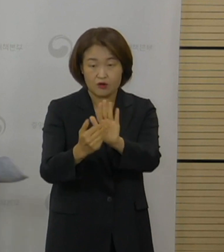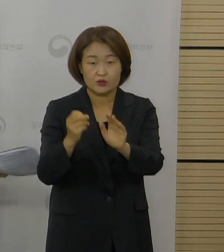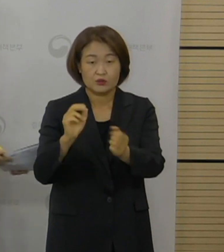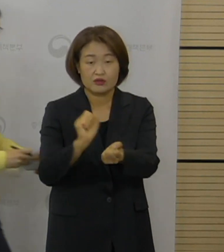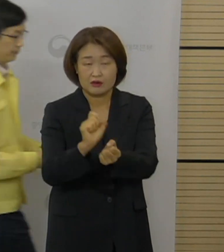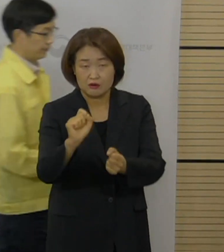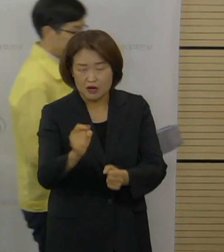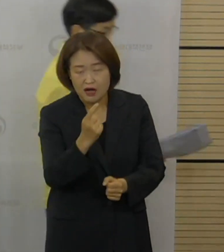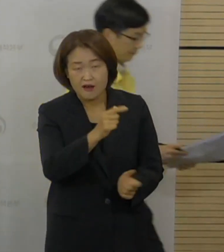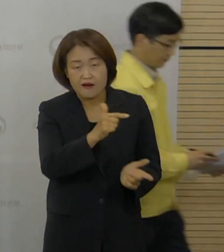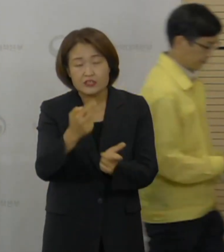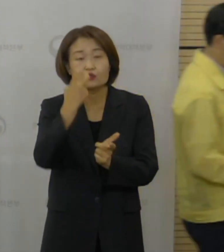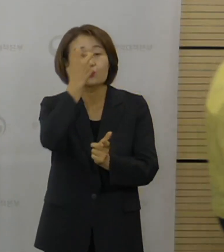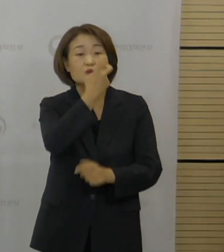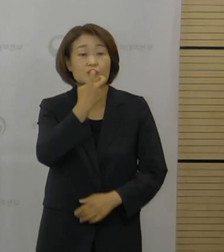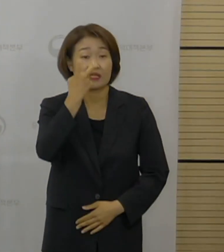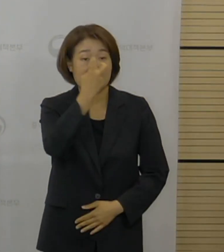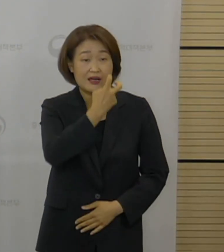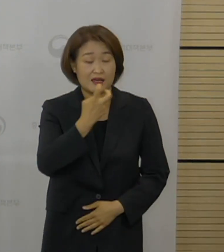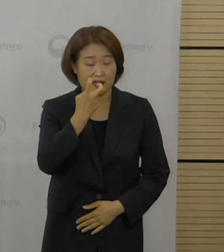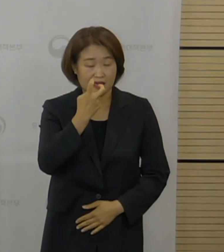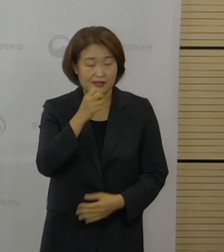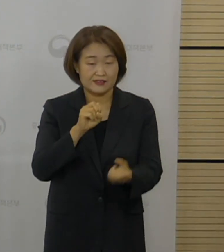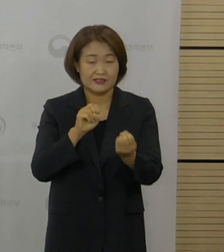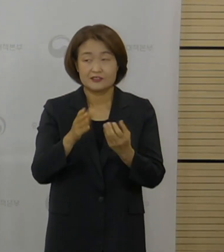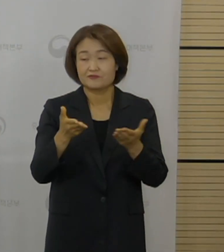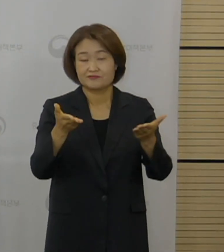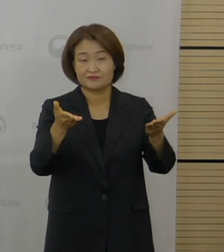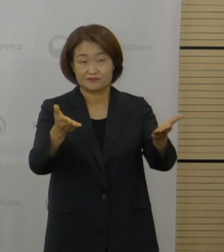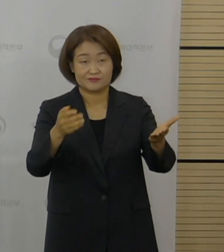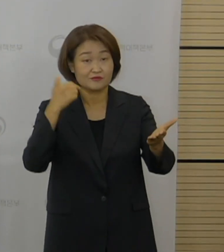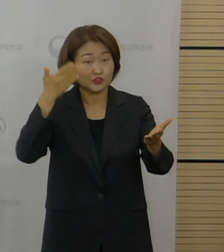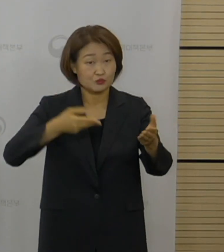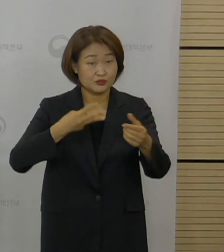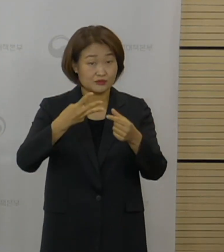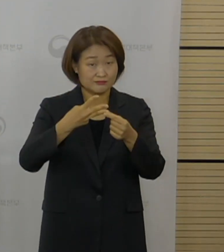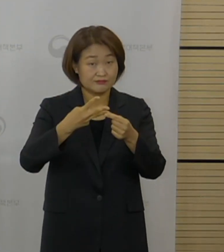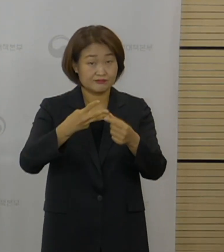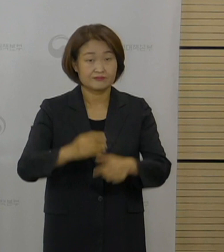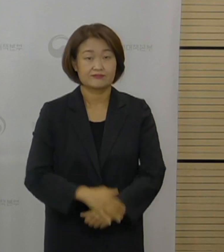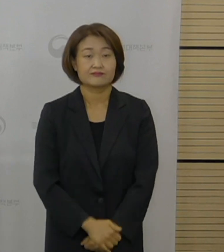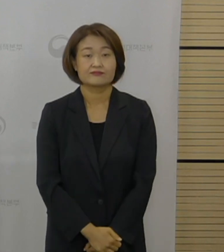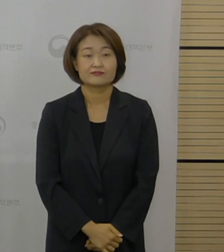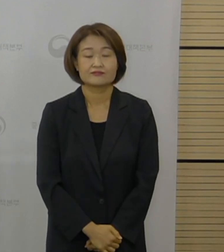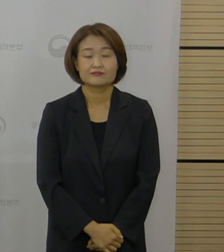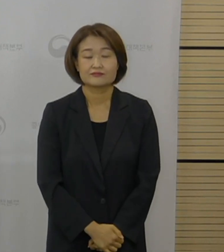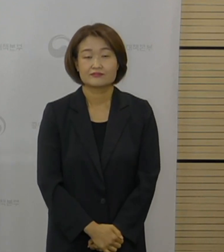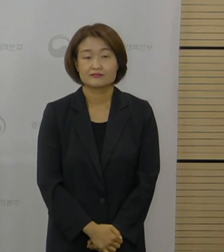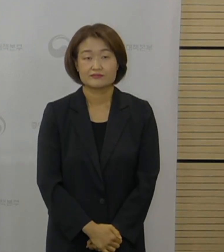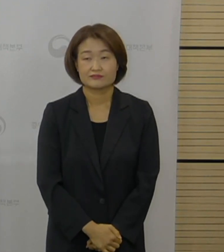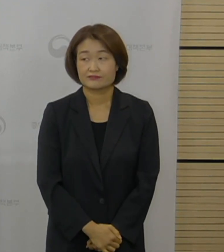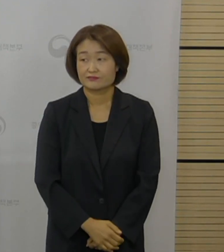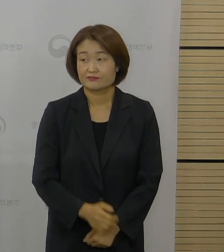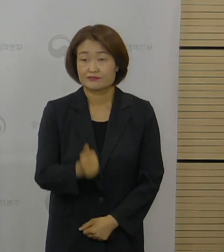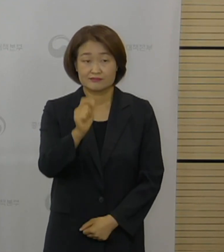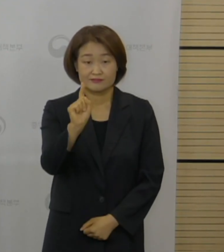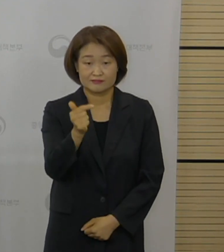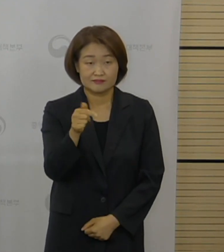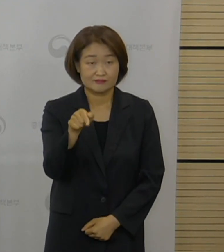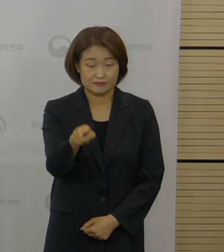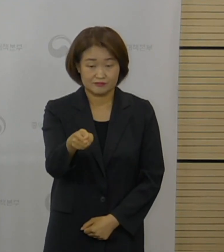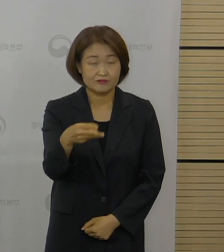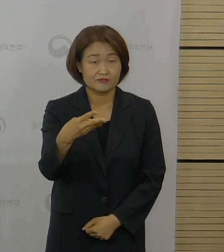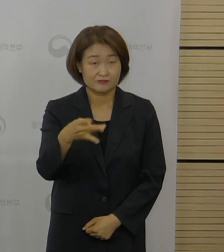관련된 질문 순서대로 드리겠습니다. 현장에서 세 번째로 질문 보내주셨습니다. 한겨레신문의 최하연